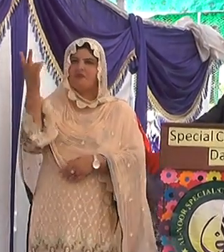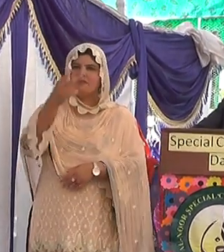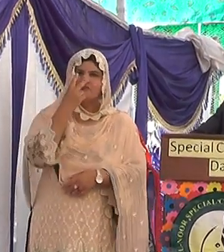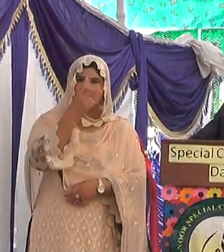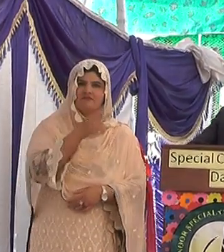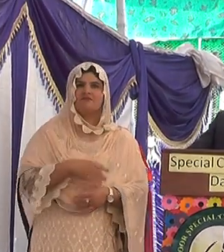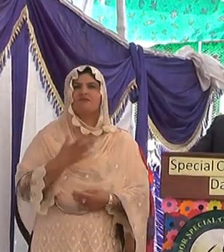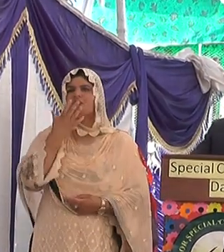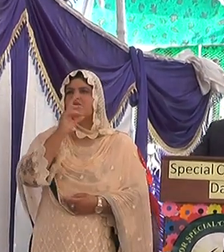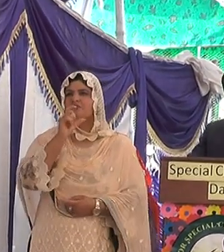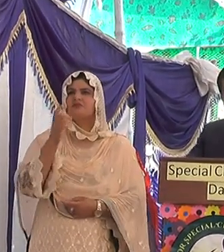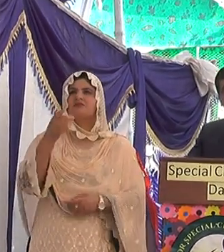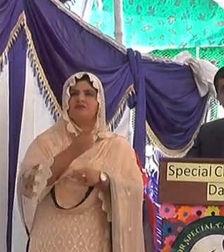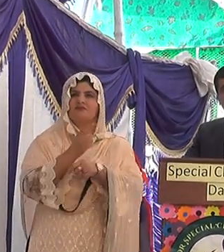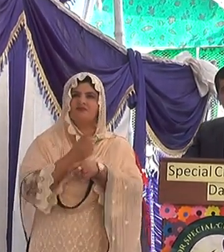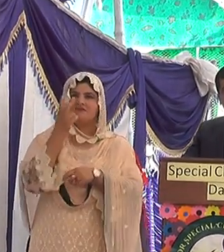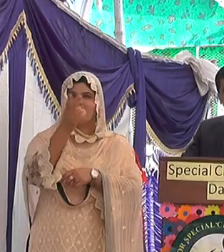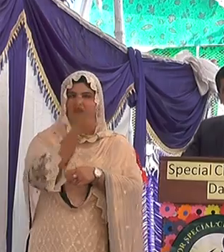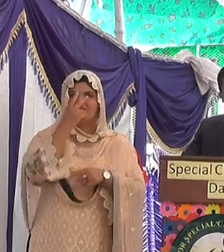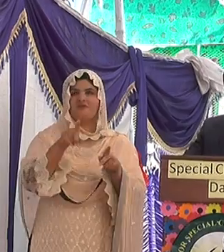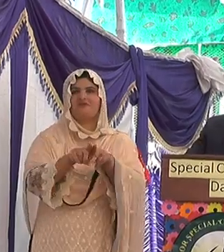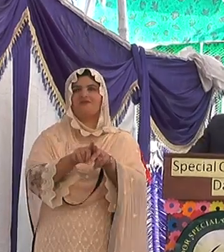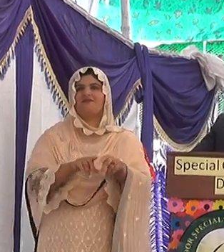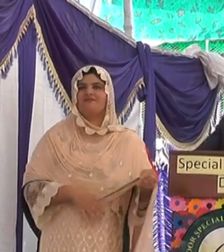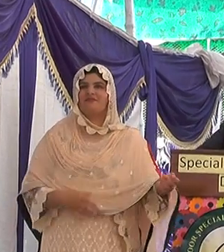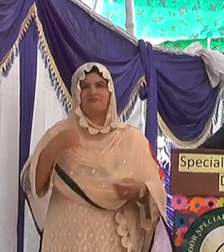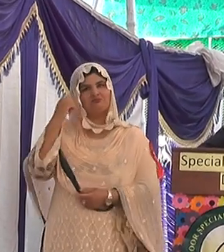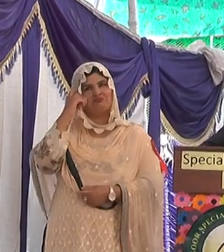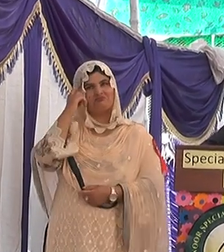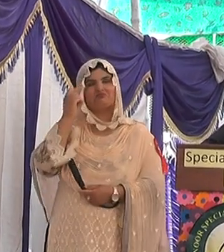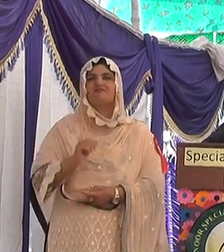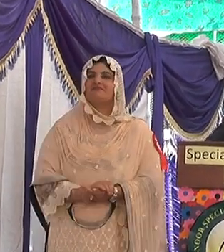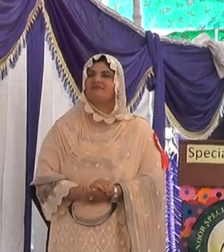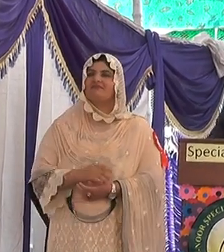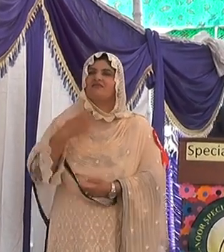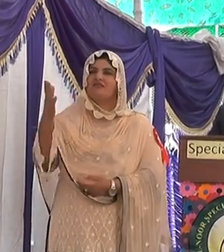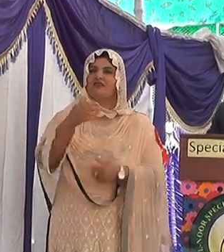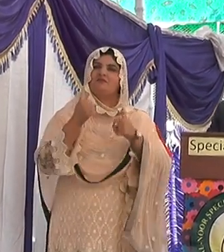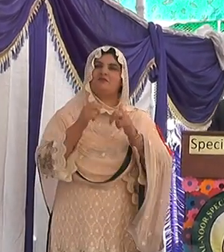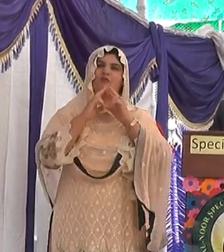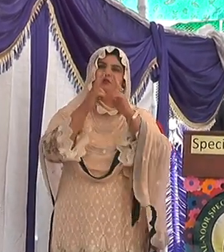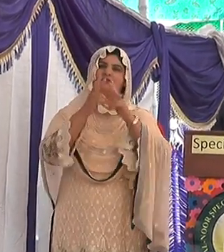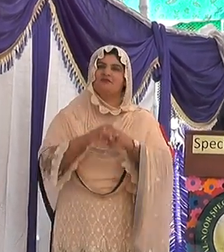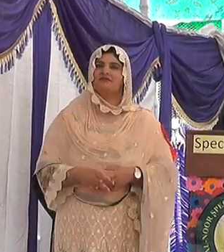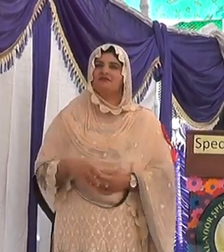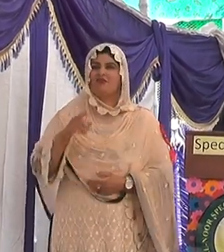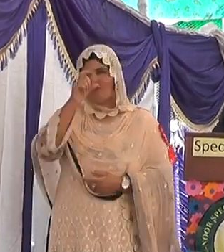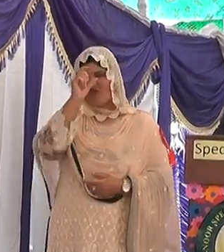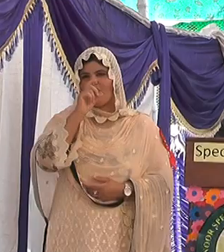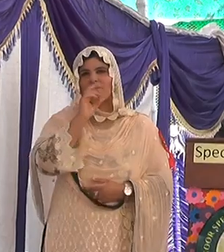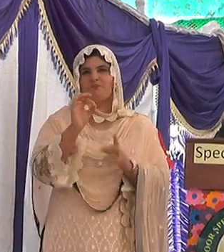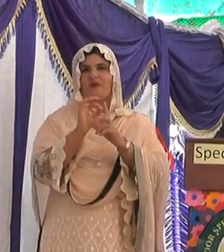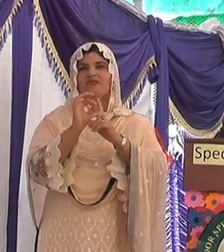کیا ان کے ڈیڈیکیٹڈ ڈسٹاپ کے ساتھ ملاقات کی تو مجھے اندازہ ہوا کہ صحیح کہتے ہیں کہ فواج پاکستان